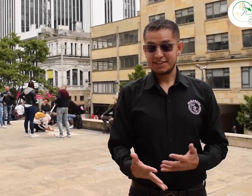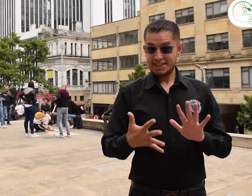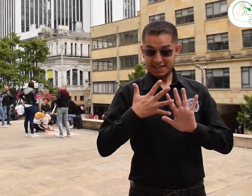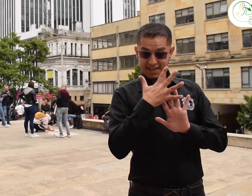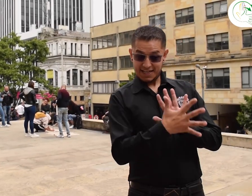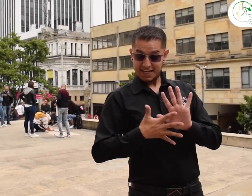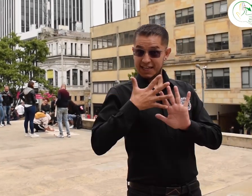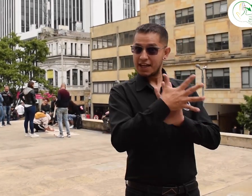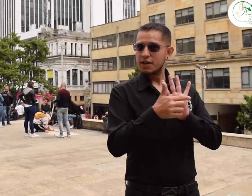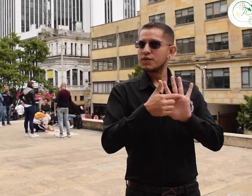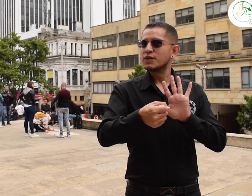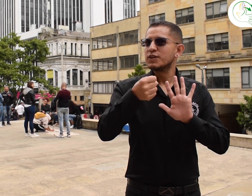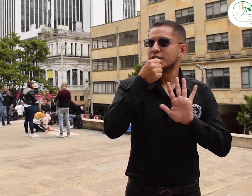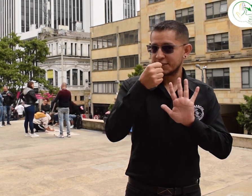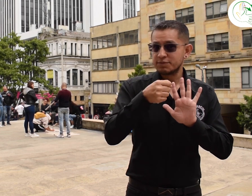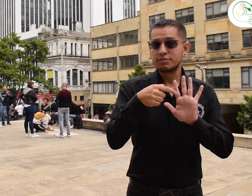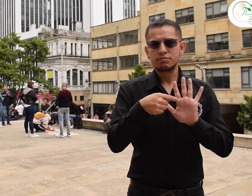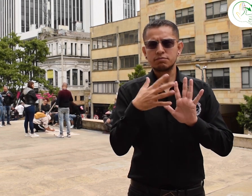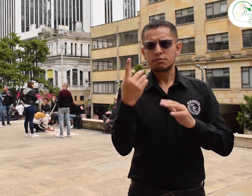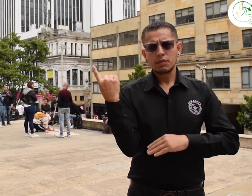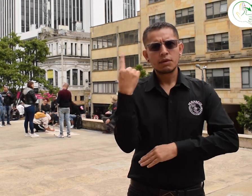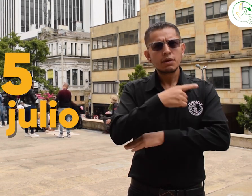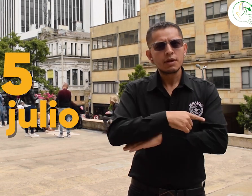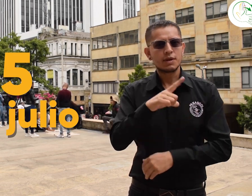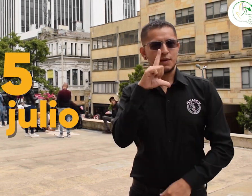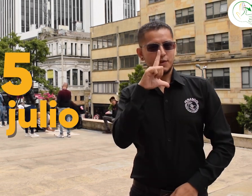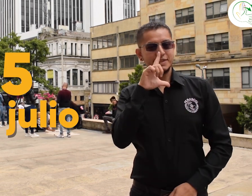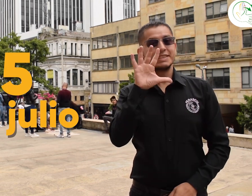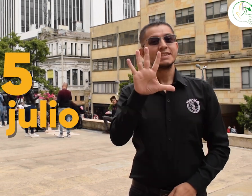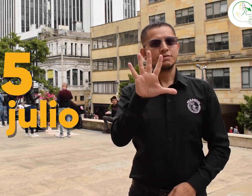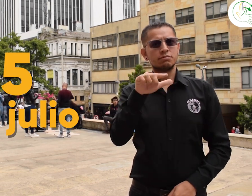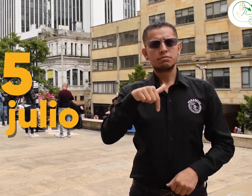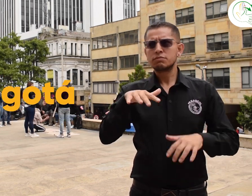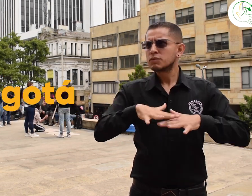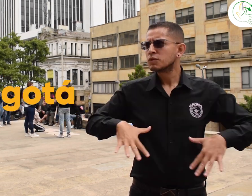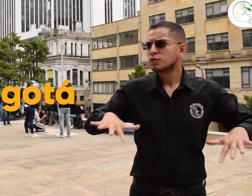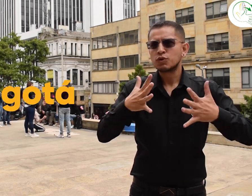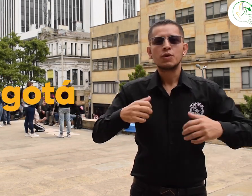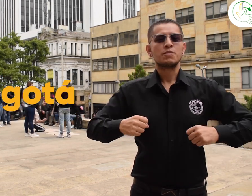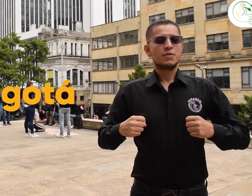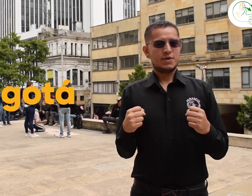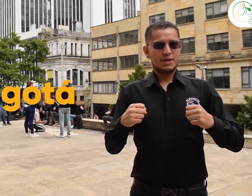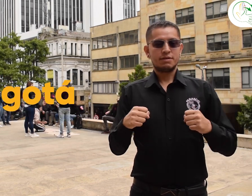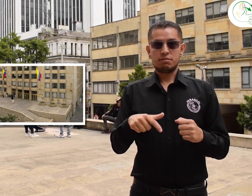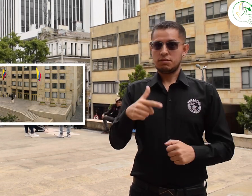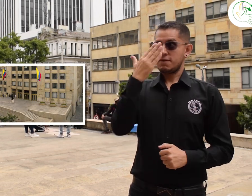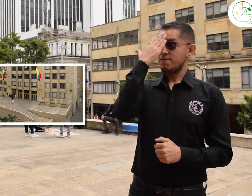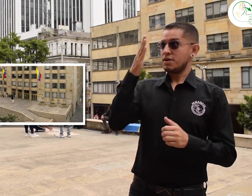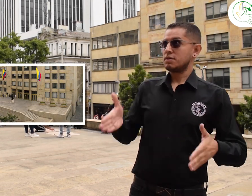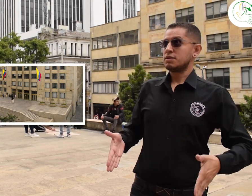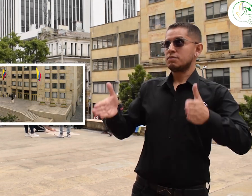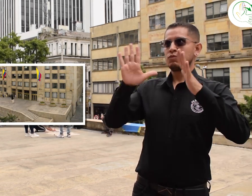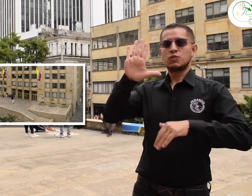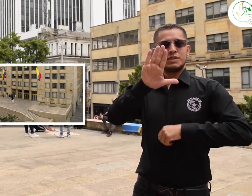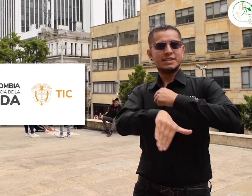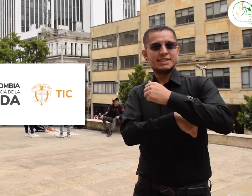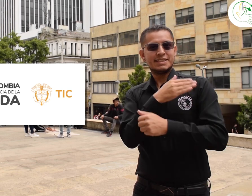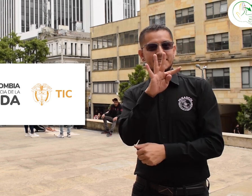Esto es Noticeñales. El día 5 de julio nos reunimos en Bogotá, en el edificio Manuel Murillo